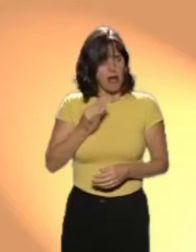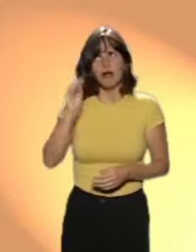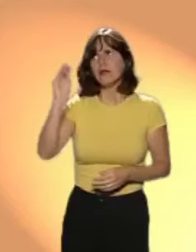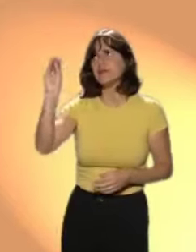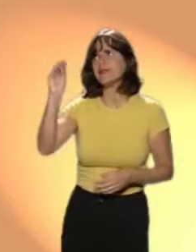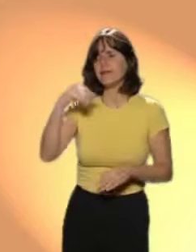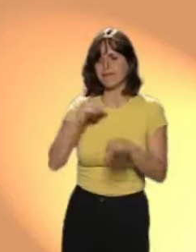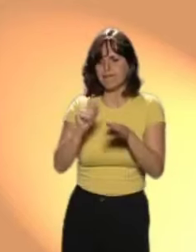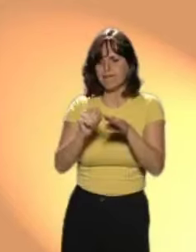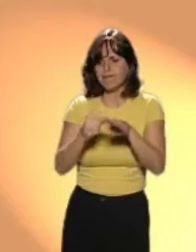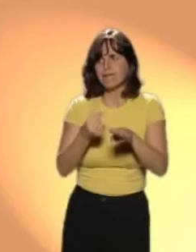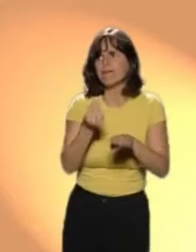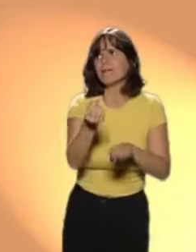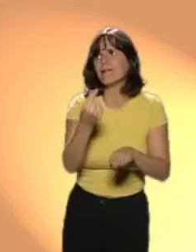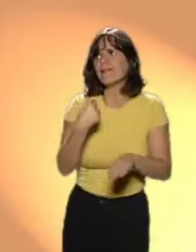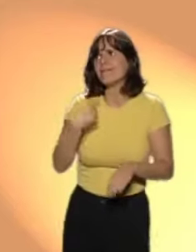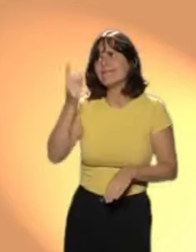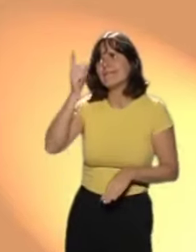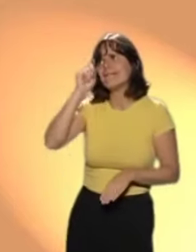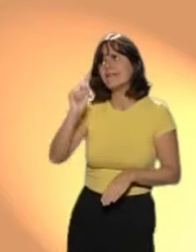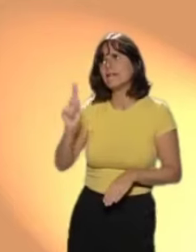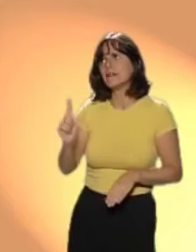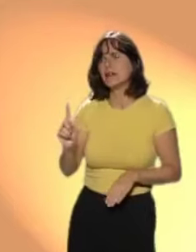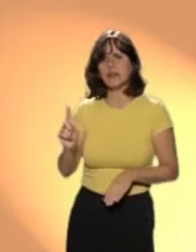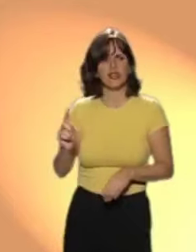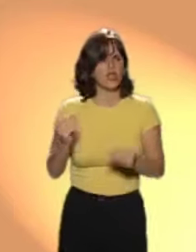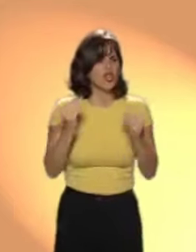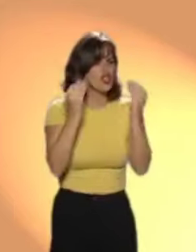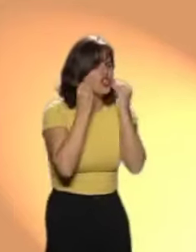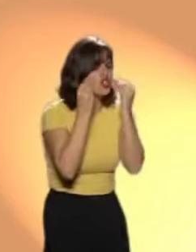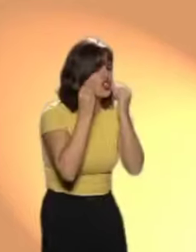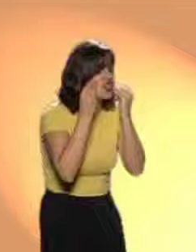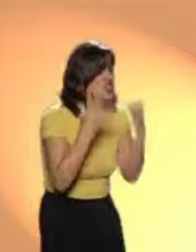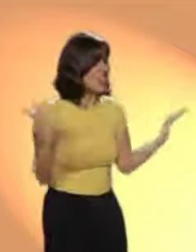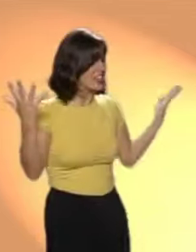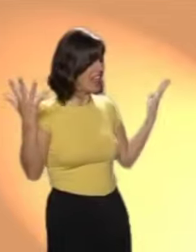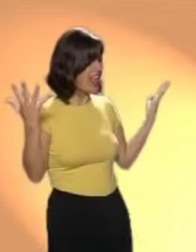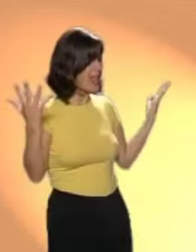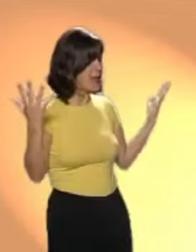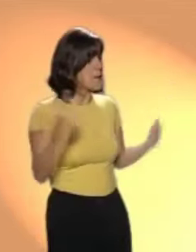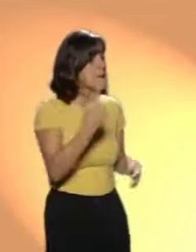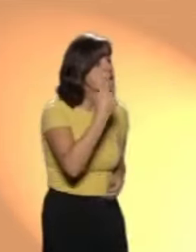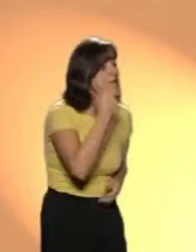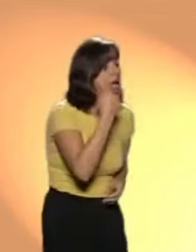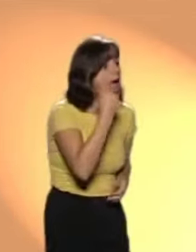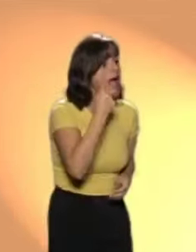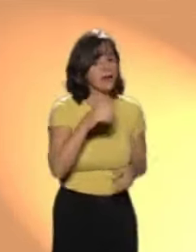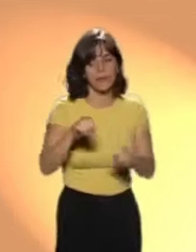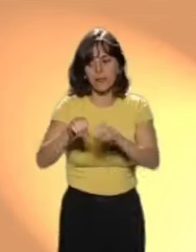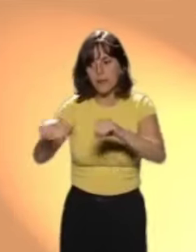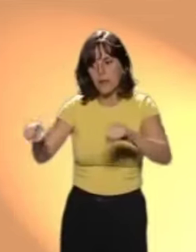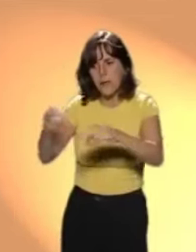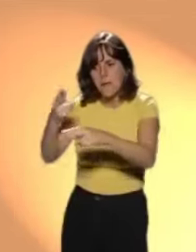Una muy buena Le dijo Es que no sé encender el fuego Que no sabes, estás boba Fíjate